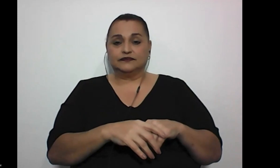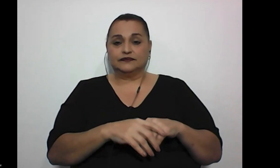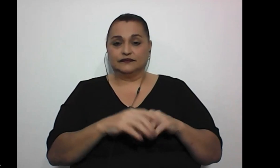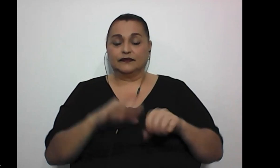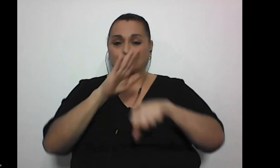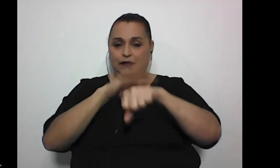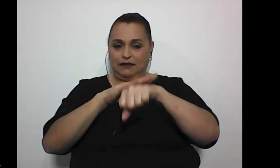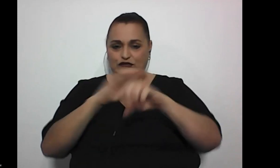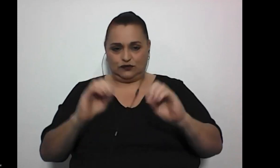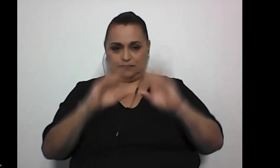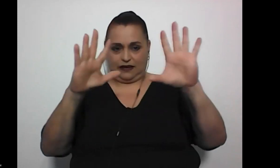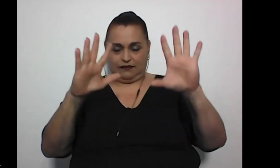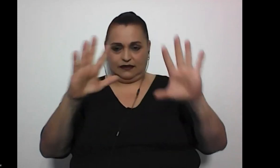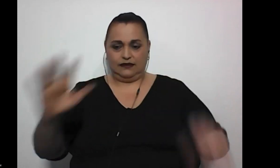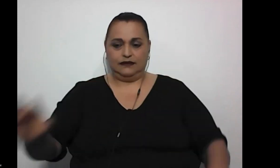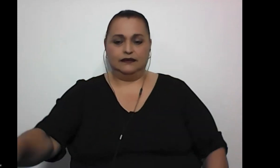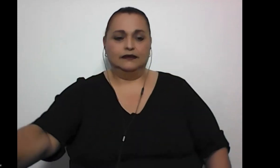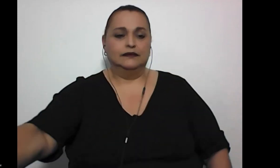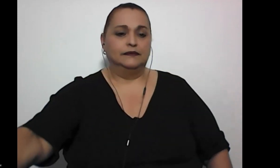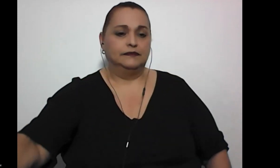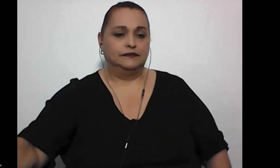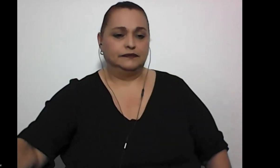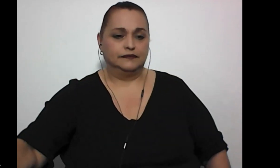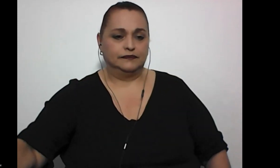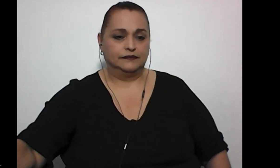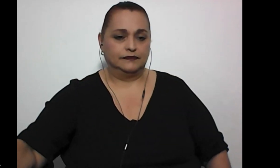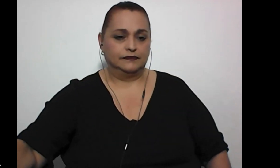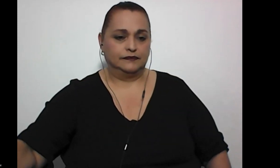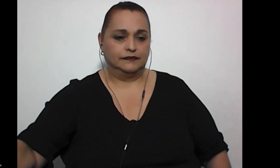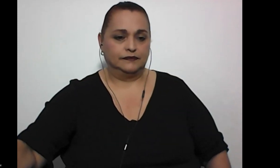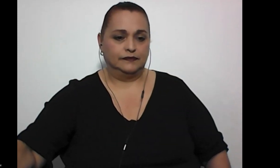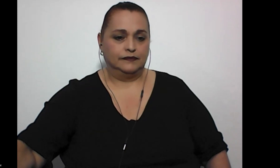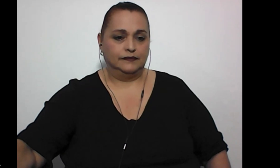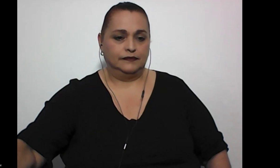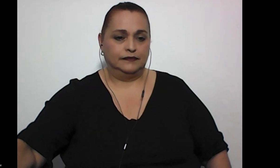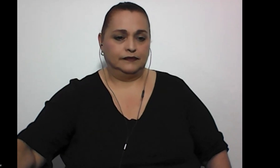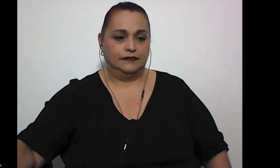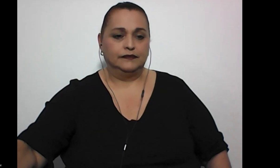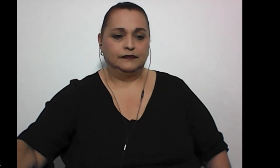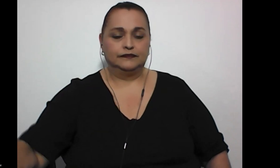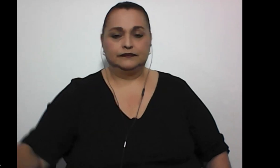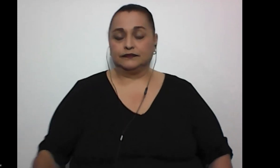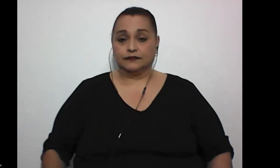permisos para que pueda encender su cámara y su micrófono. Ah, ok.